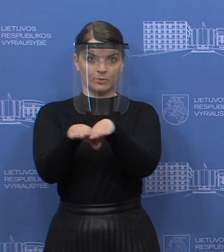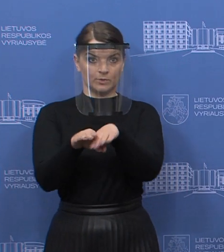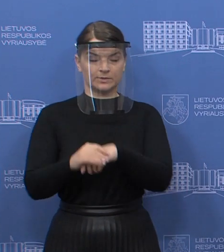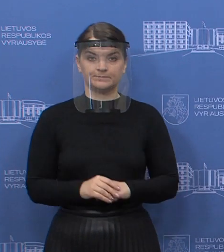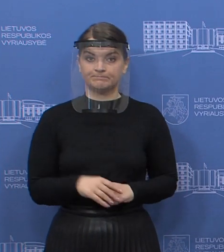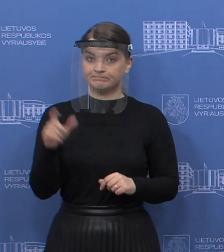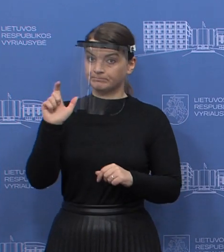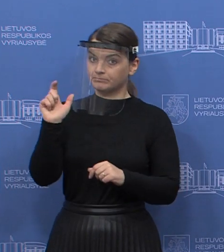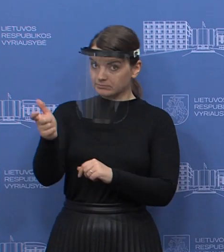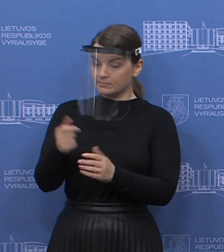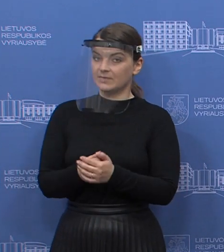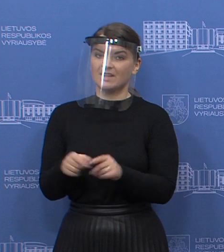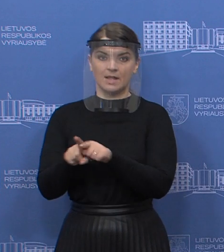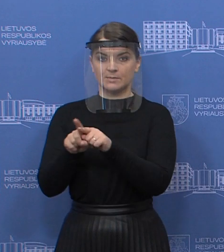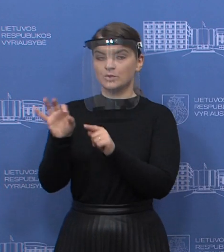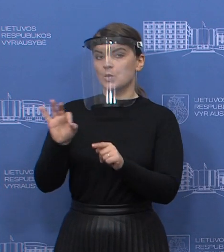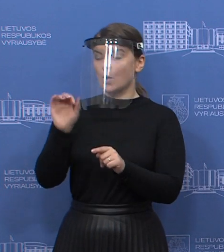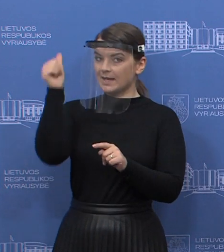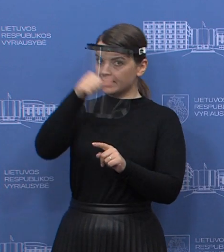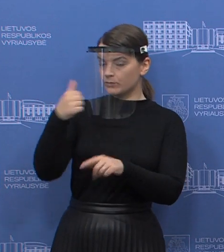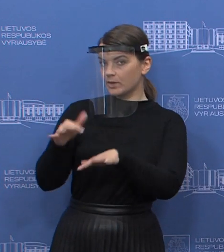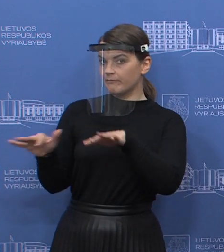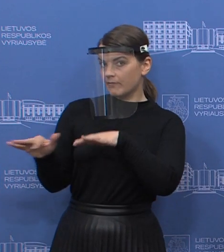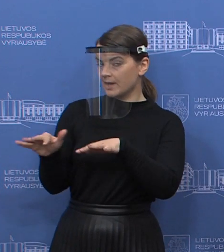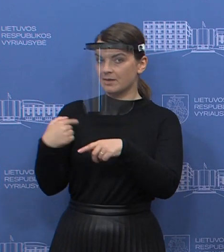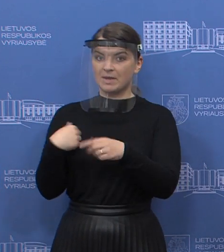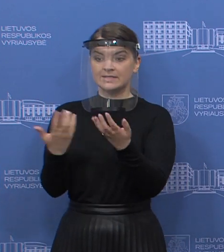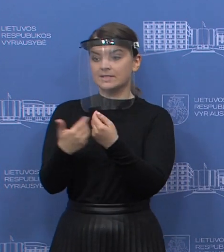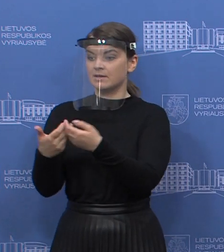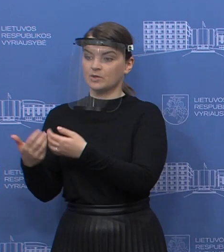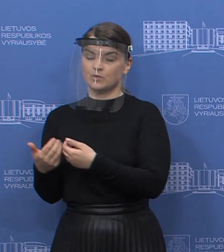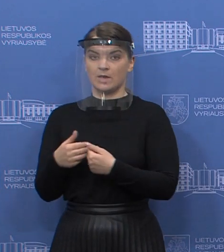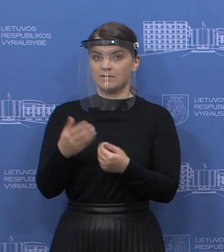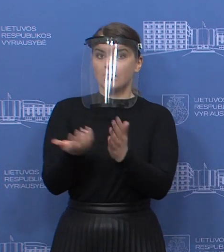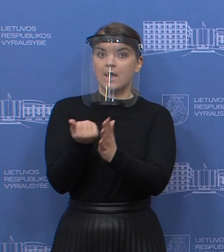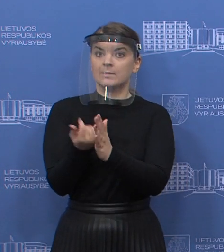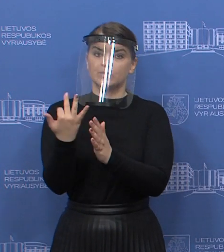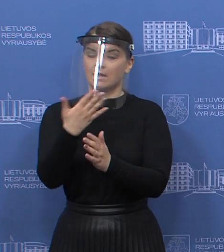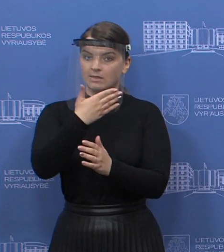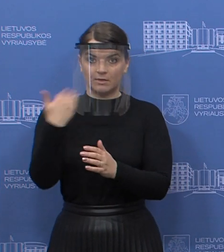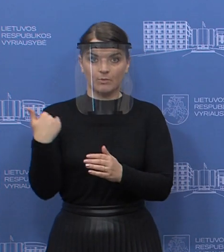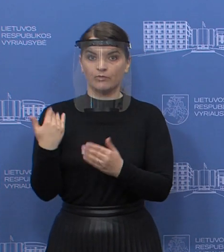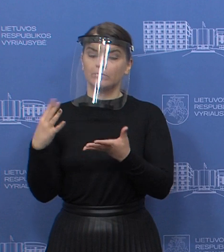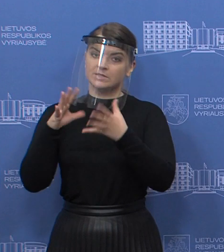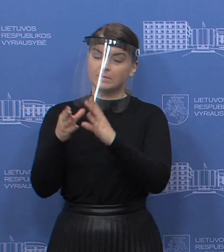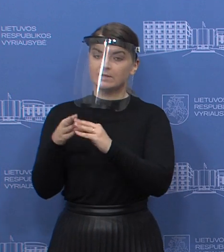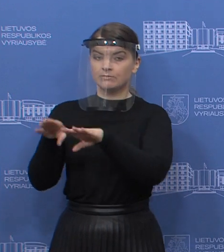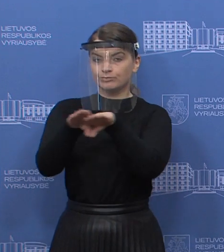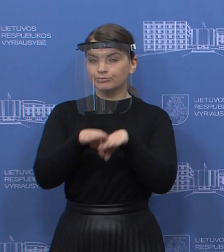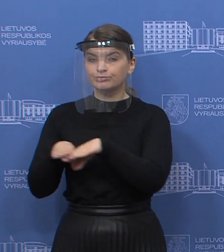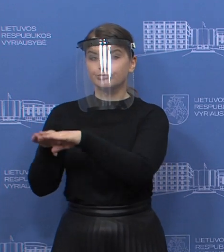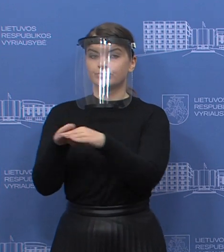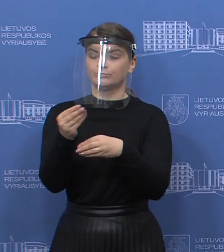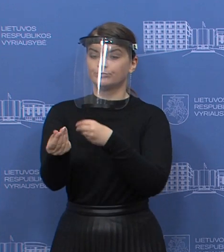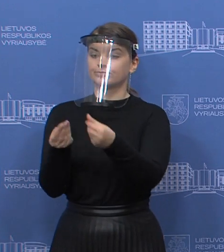pasidėlta, kad ir kalbant apie individualią veiklą, vykdantiems asmenims, taip pat mes neskaičiavame jų pajamas ir jų namų ūkių pajėgumus,